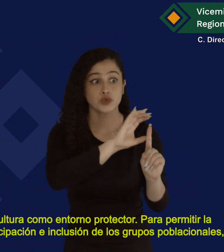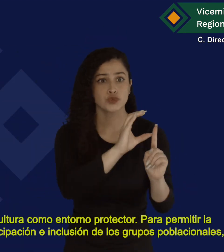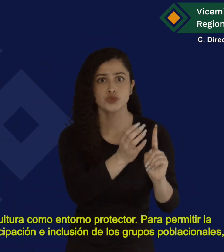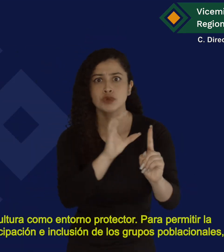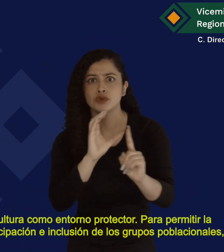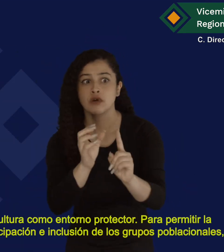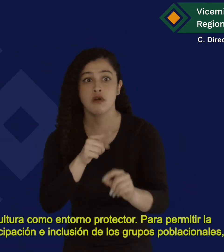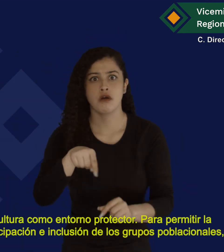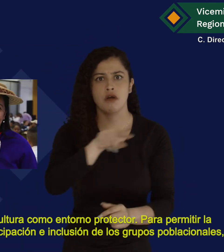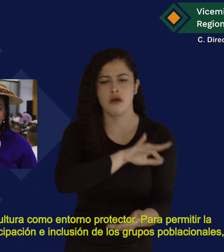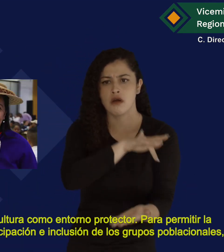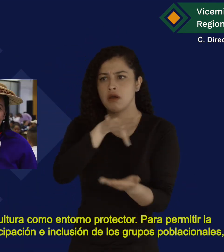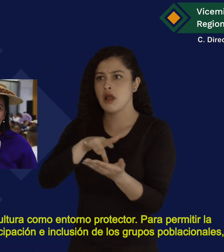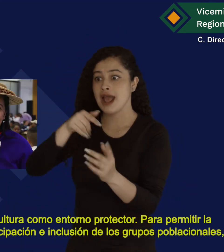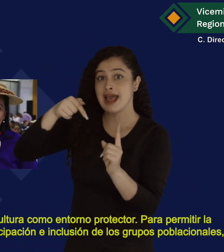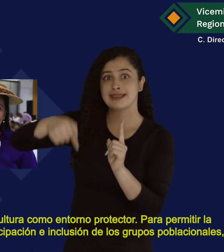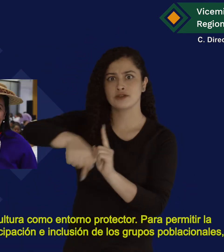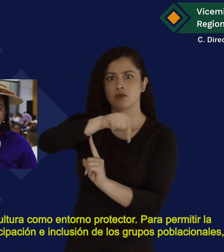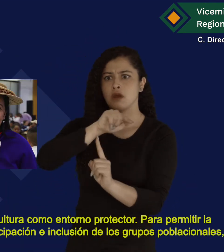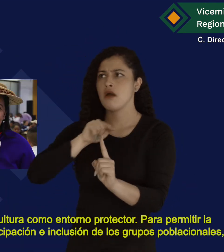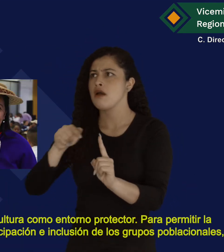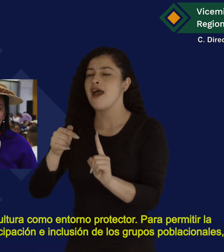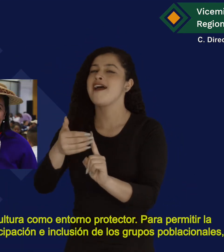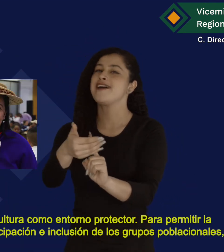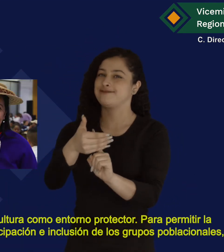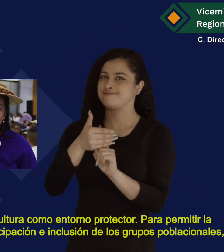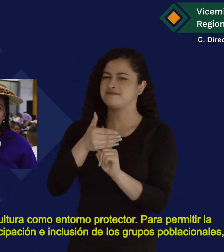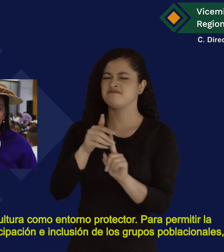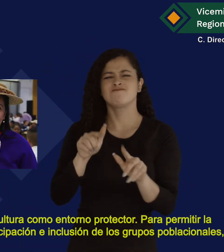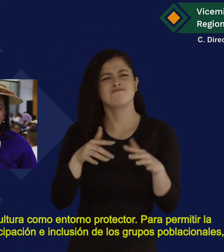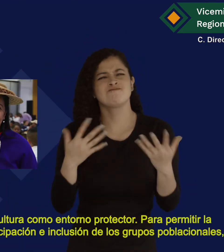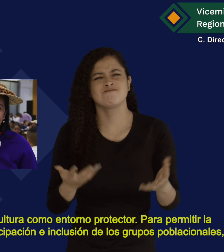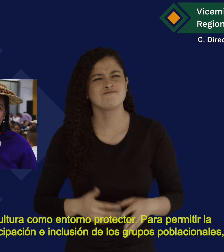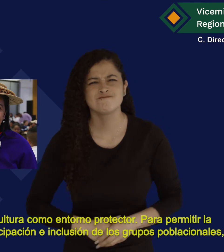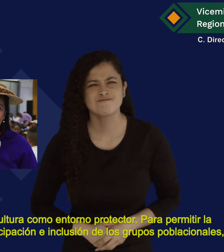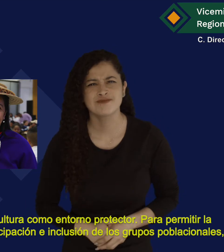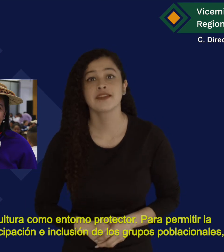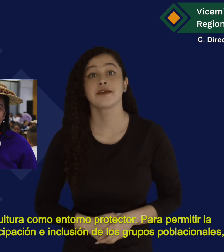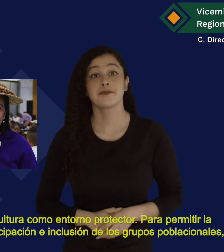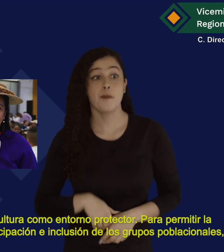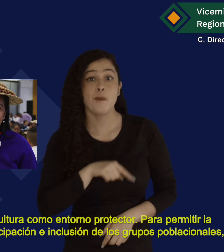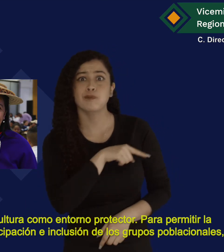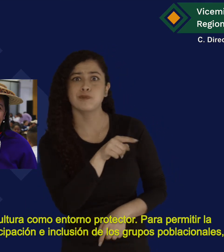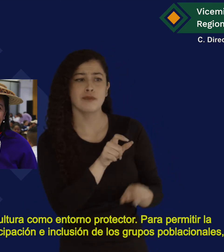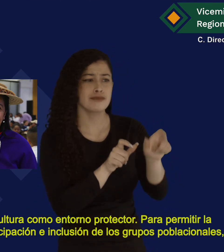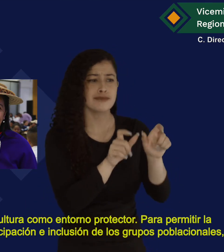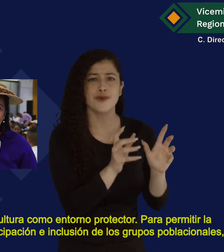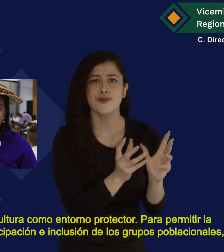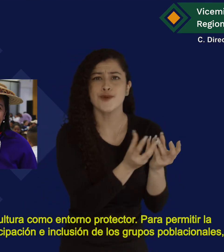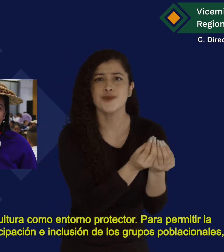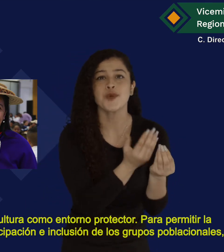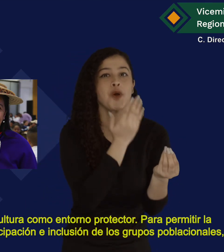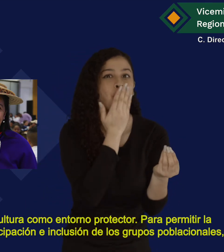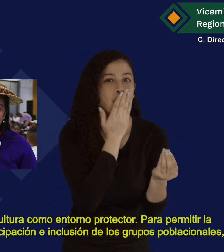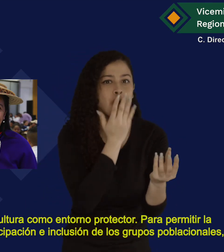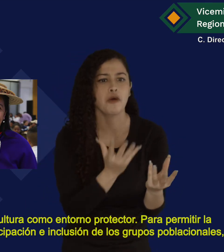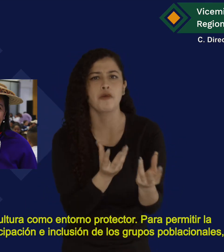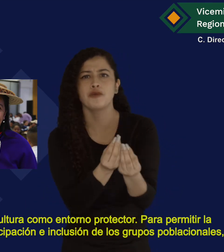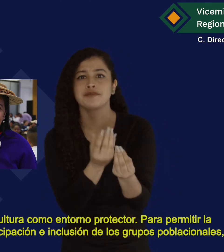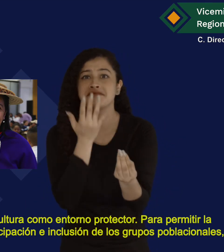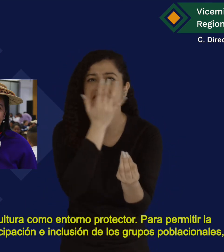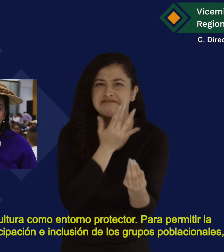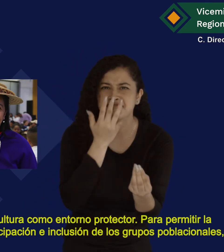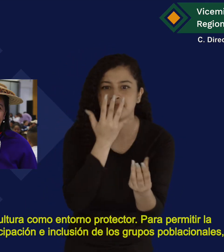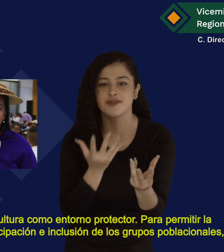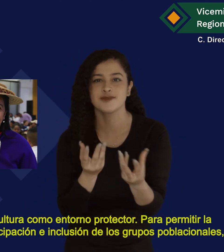Cultura como entorno protector Para permitir la participación e inclusión